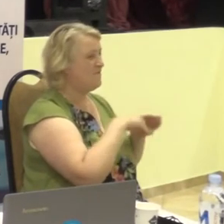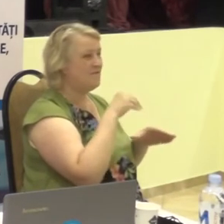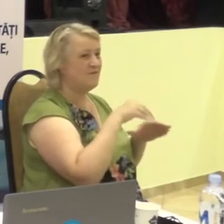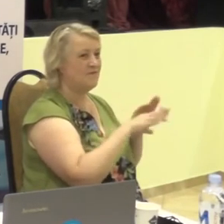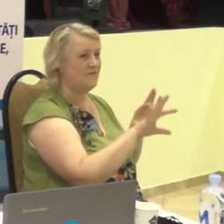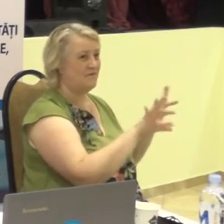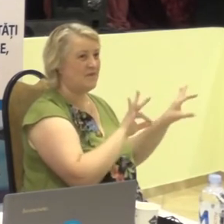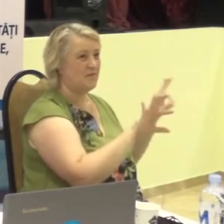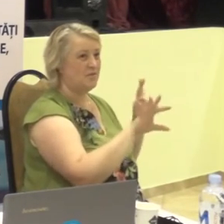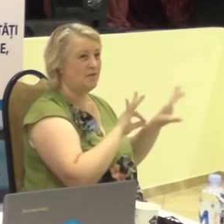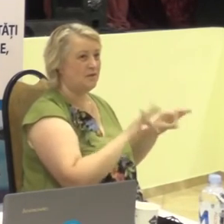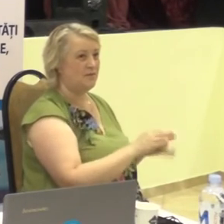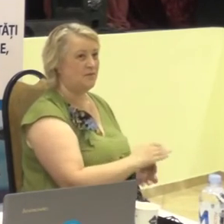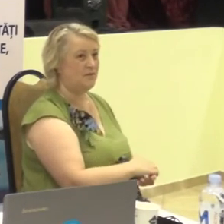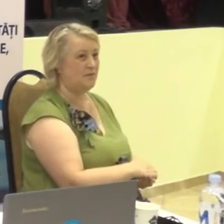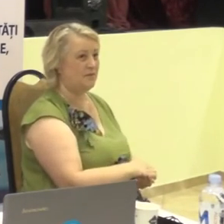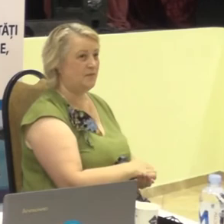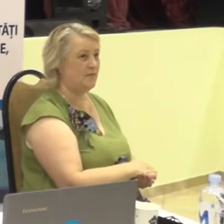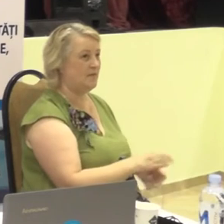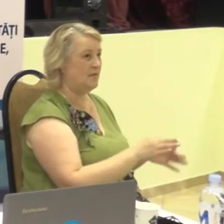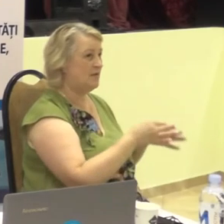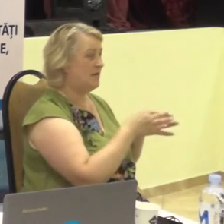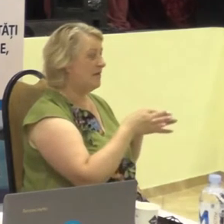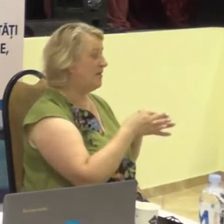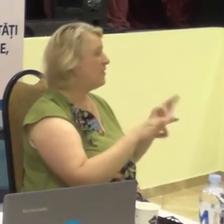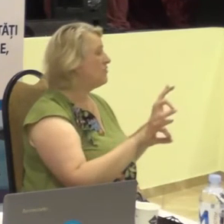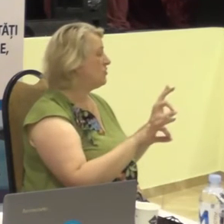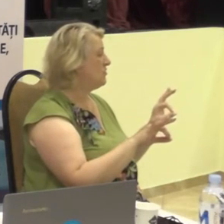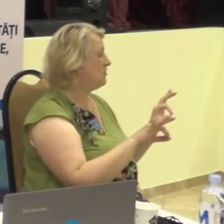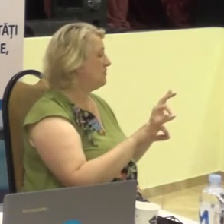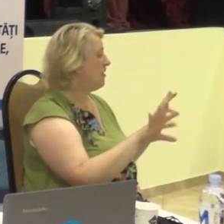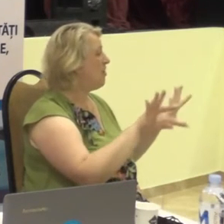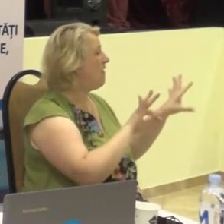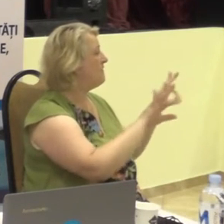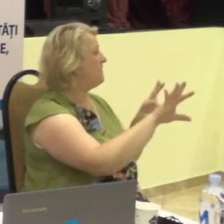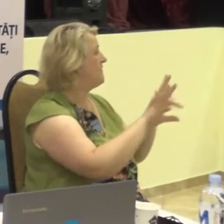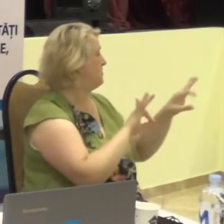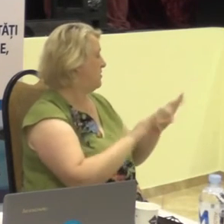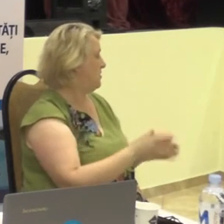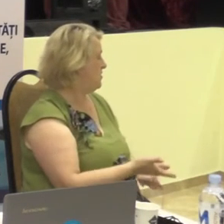accesibilitate la alegeri.